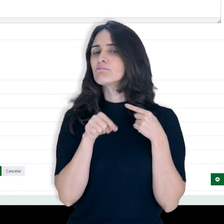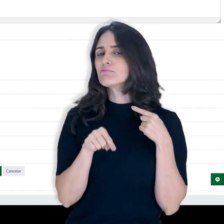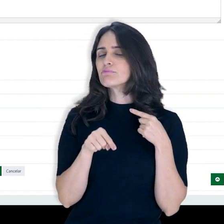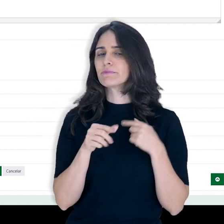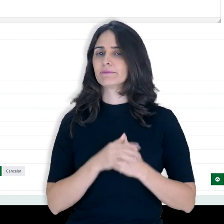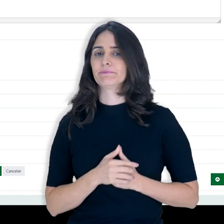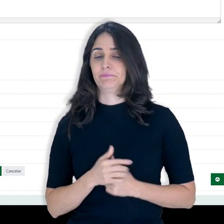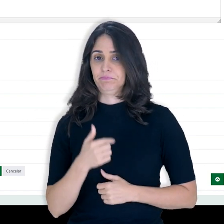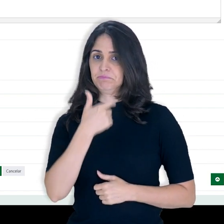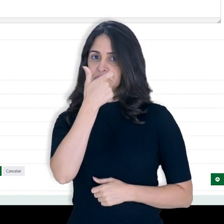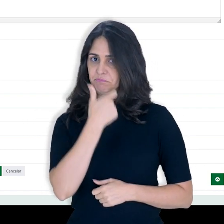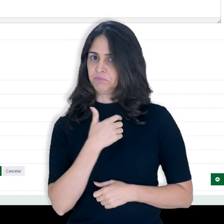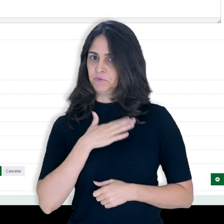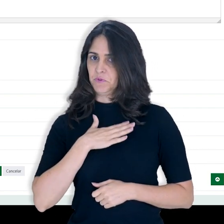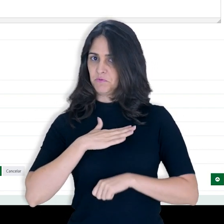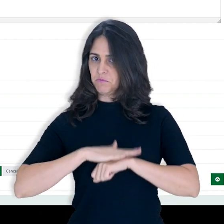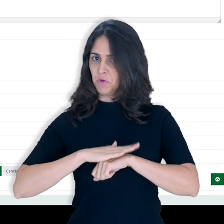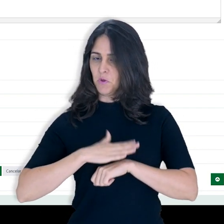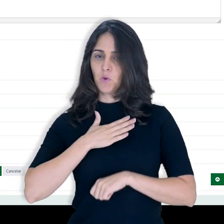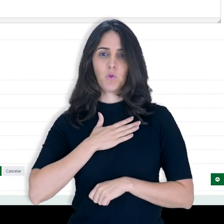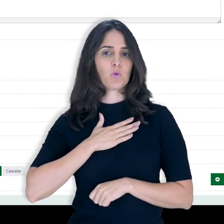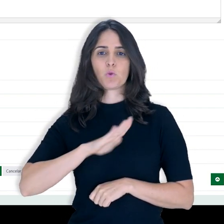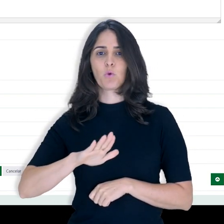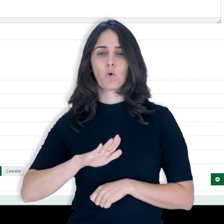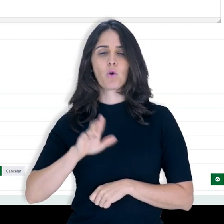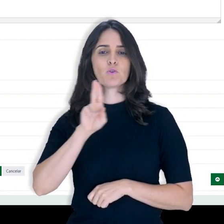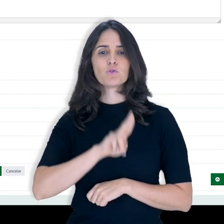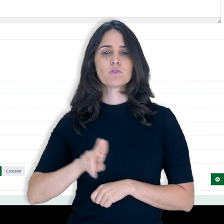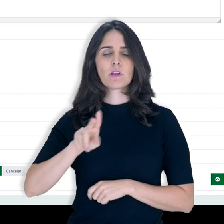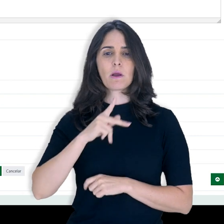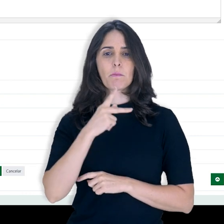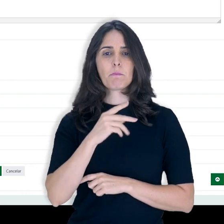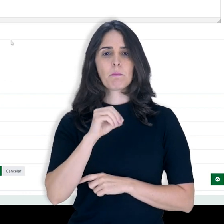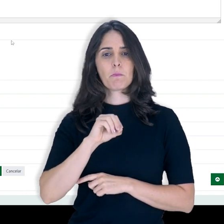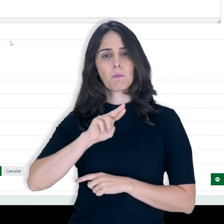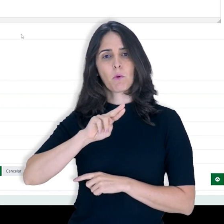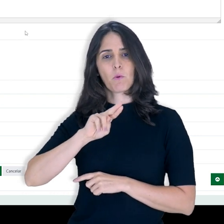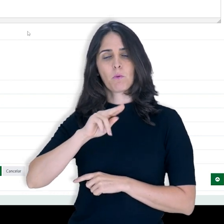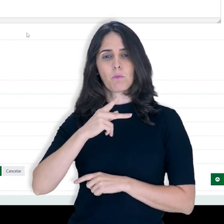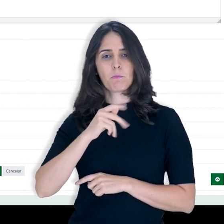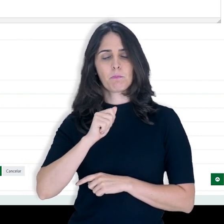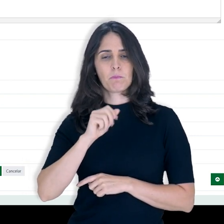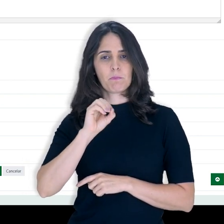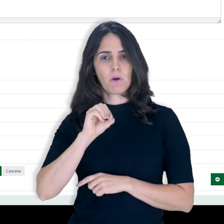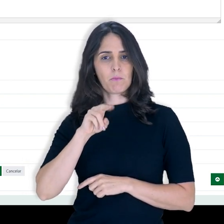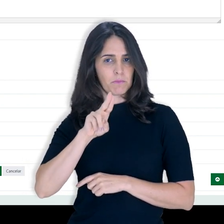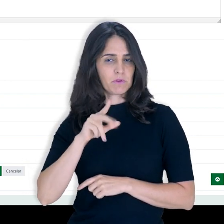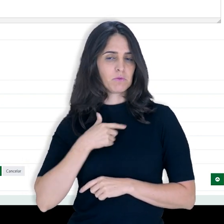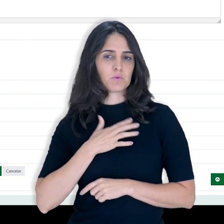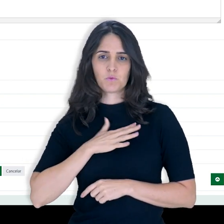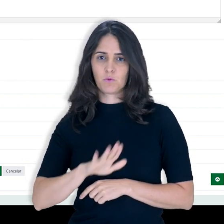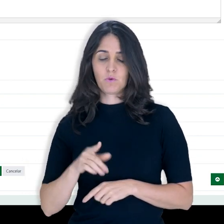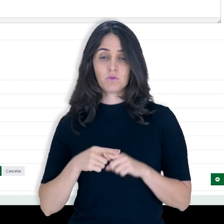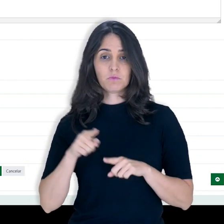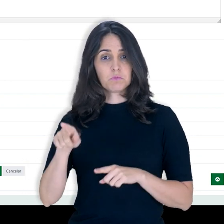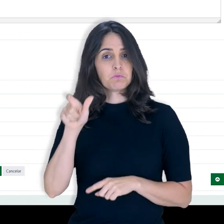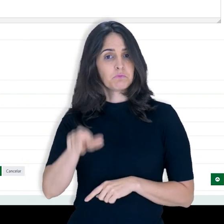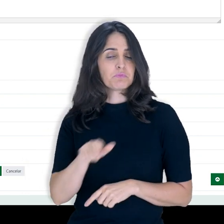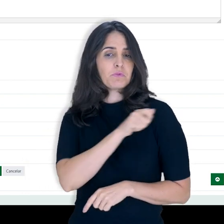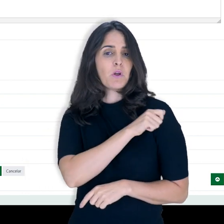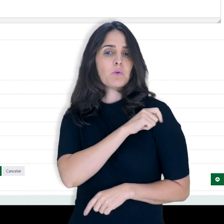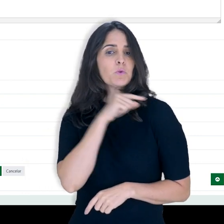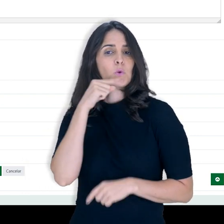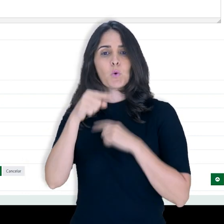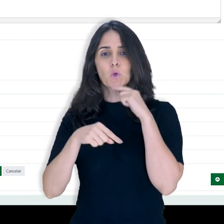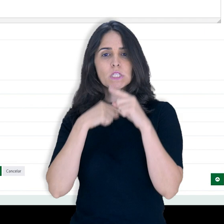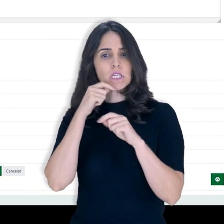Eu não gosto de utilizar a janela pop-up, por exemplo, porque às vezes o aluno pode ter algum bloqueio e não conseguir abrir